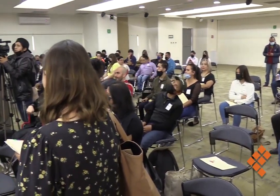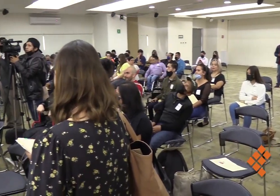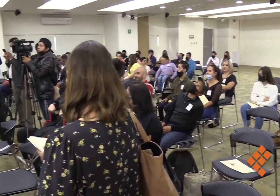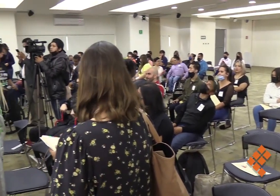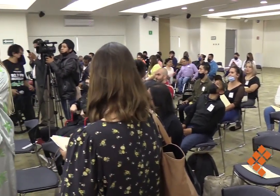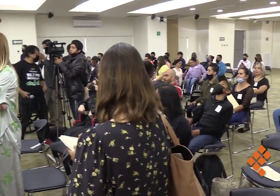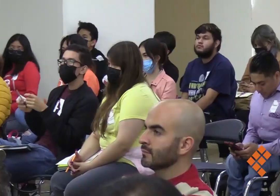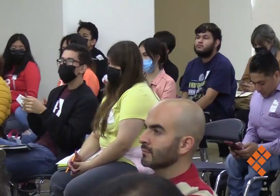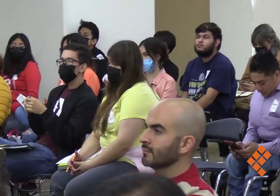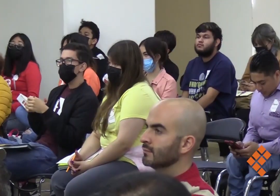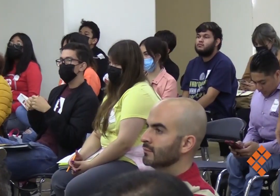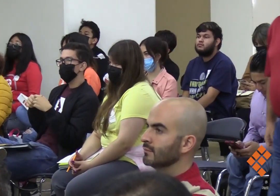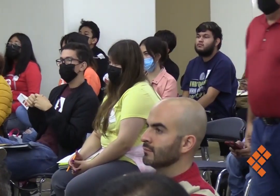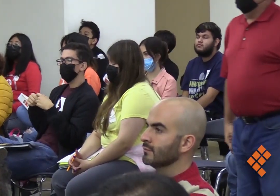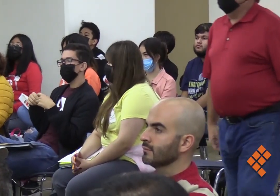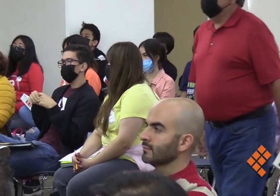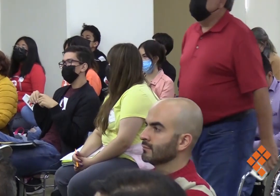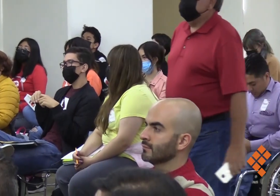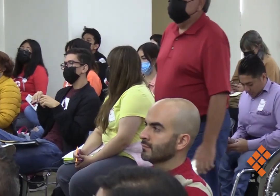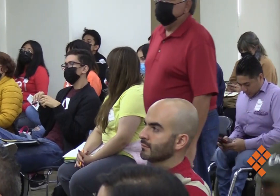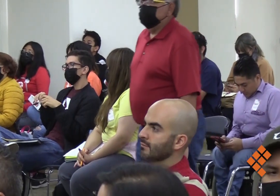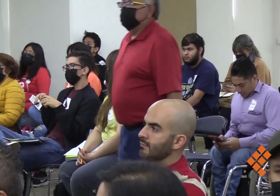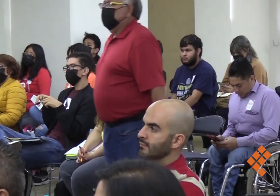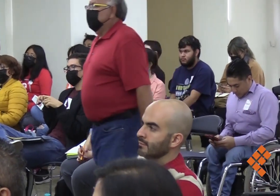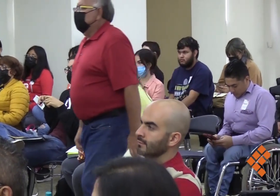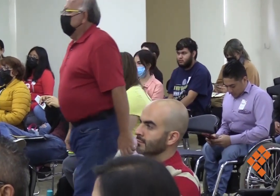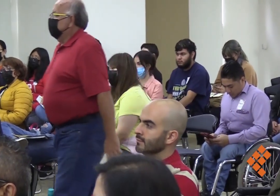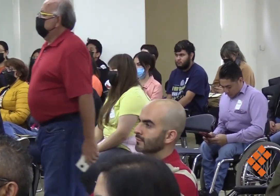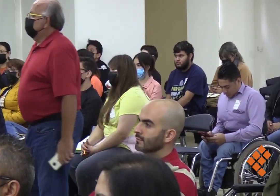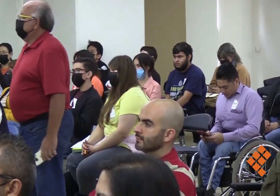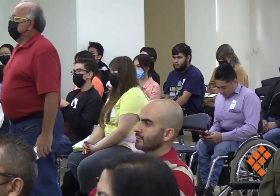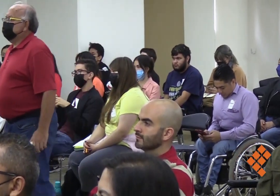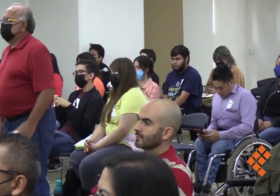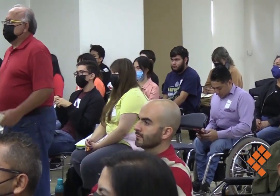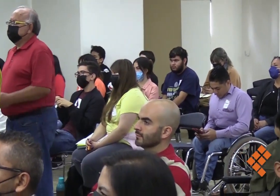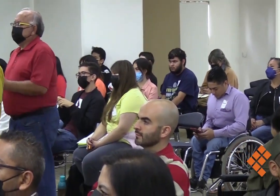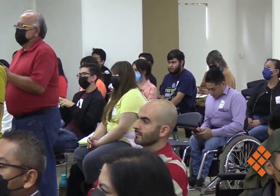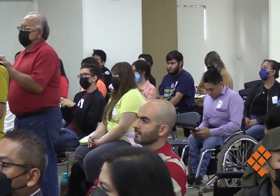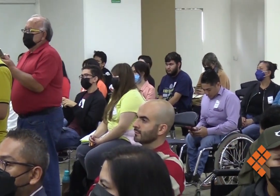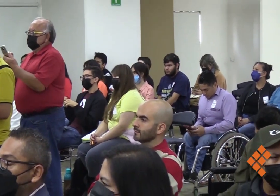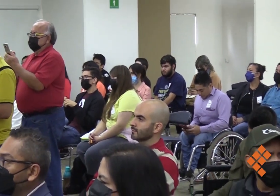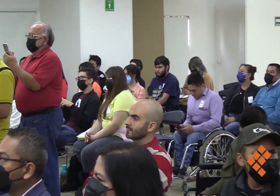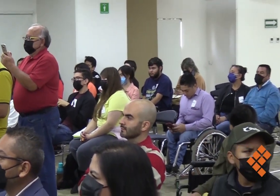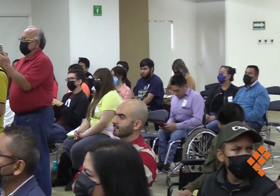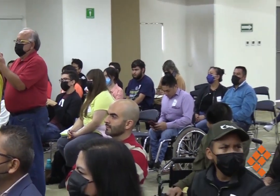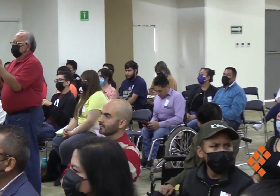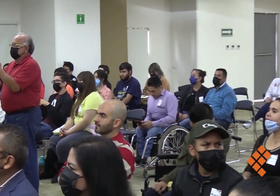concretar la colocación de rampas o del elevador, o al menos respetar la ley en la que se establece que el 3% de las plazas deben ser para